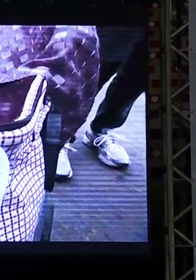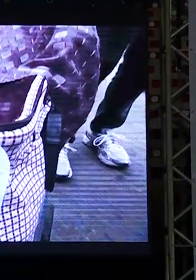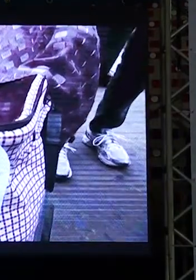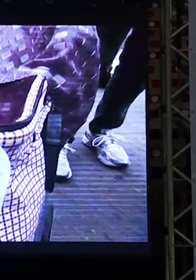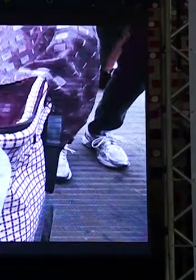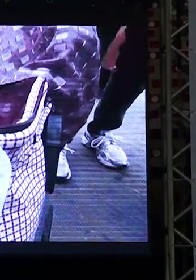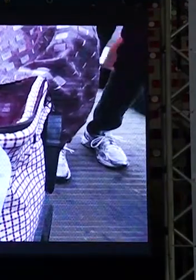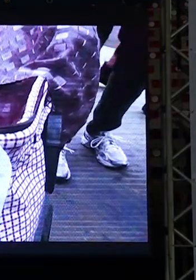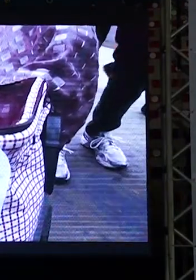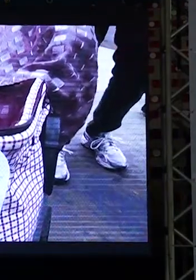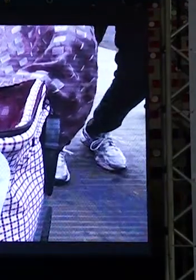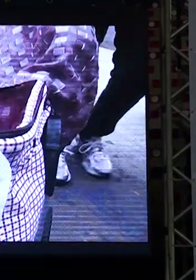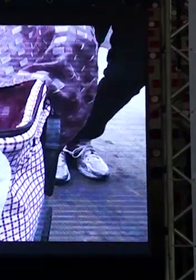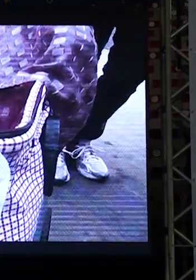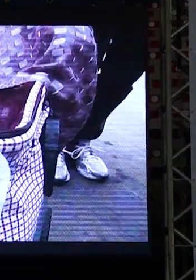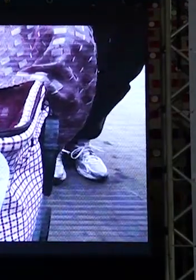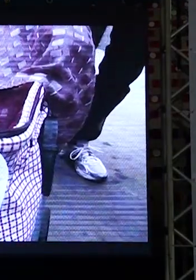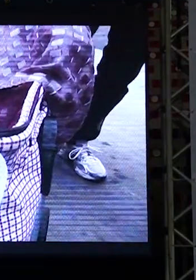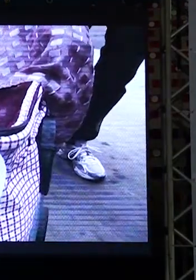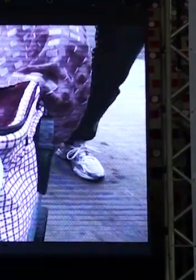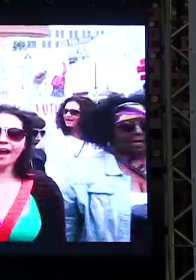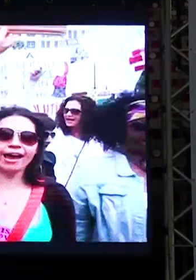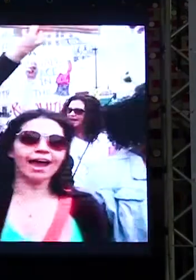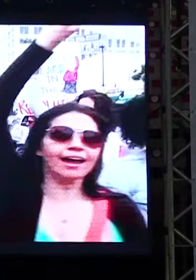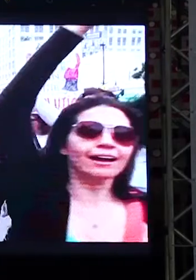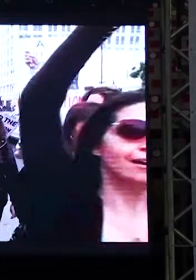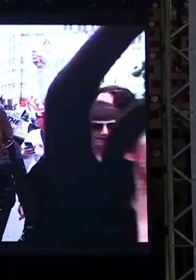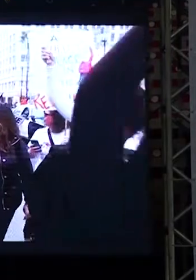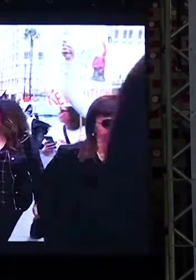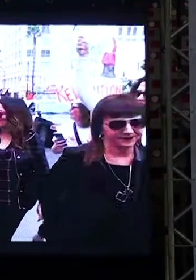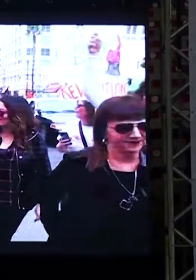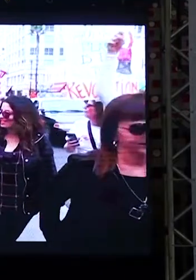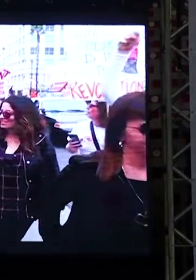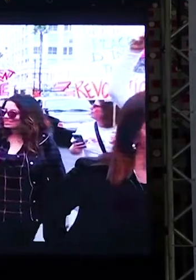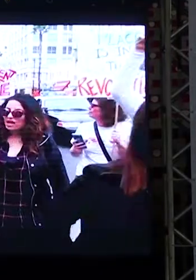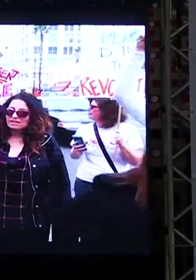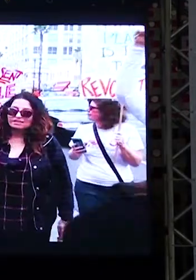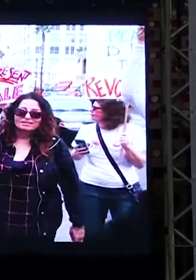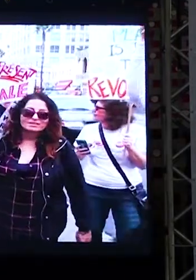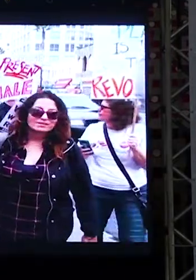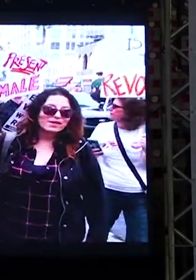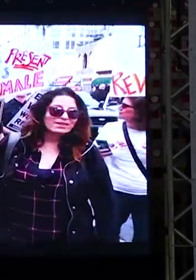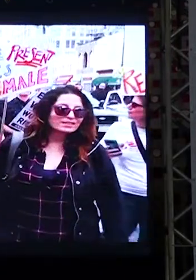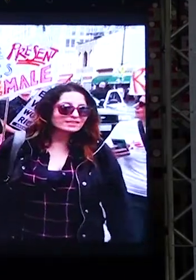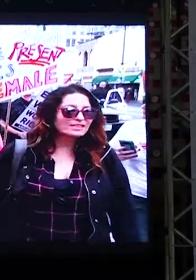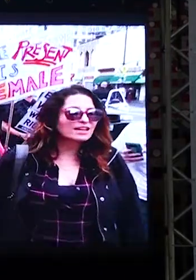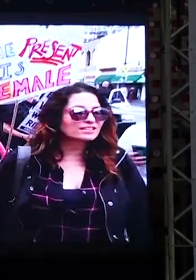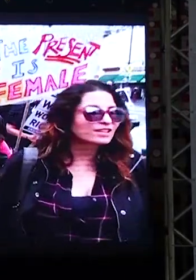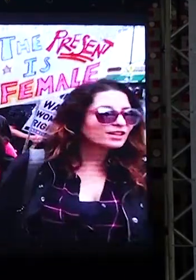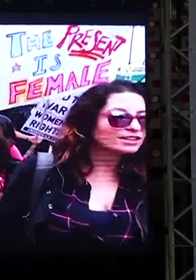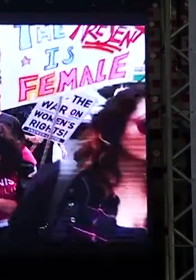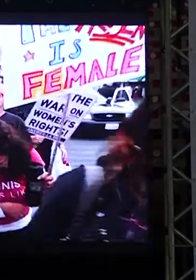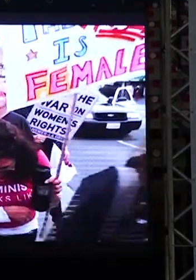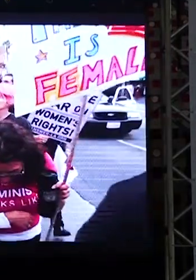o escritor diretor James Toback o ator Kevin Space e o produtor Benny Medina